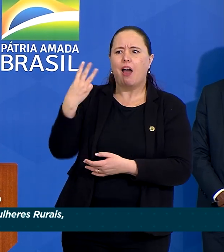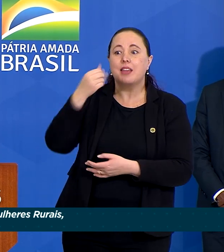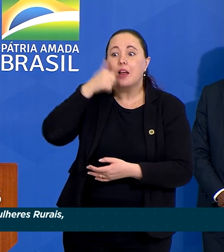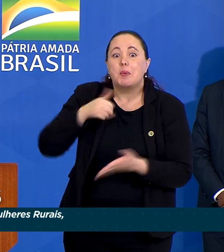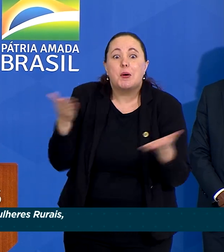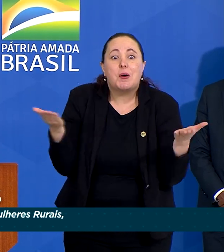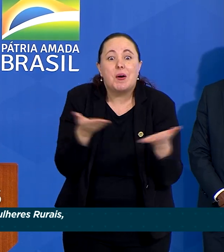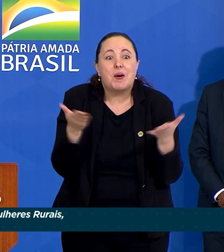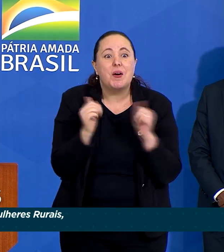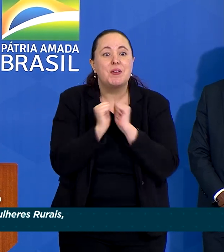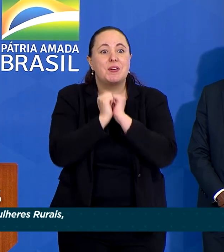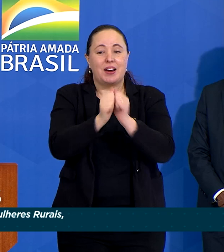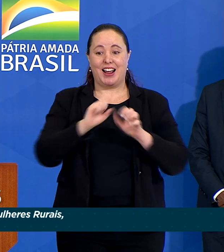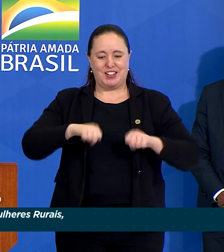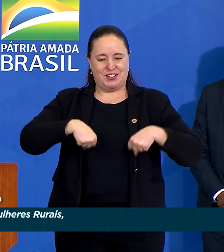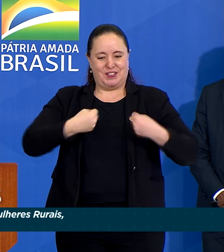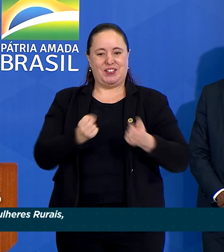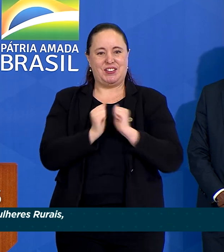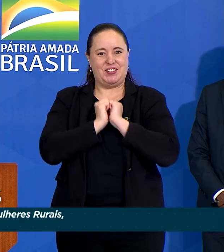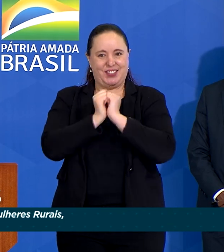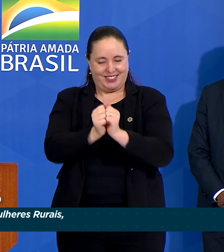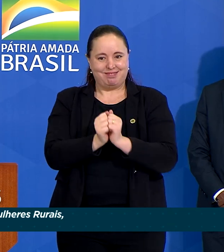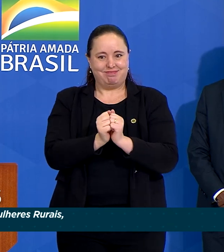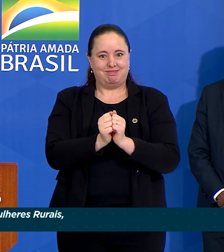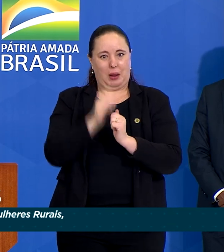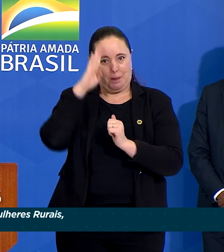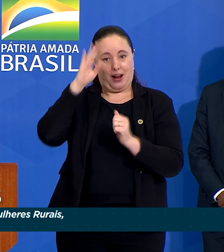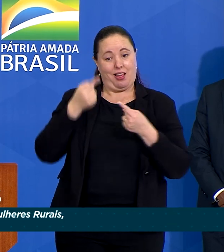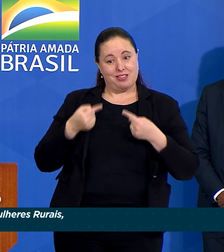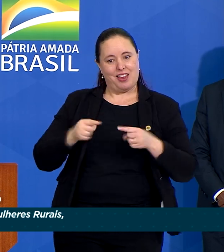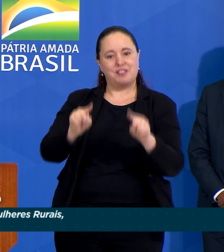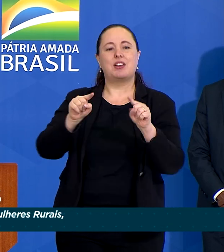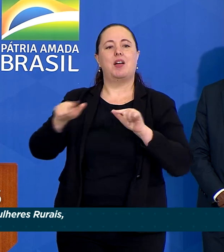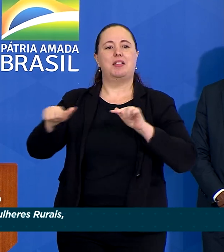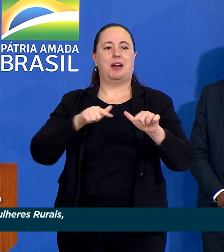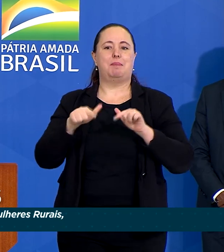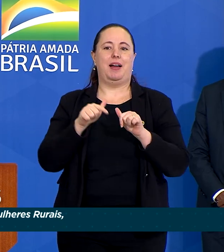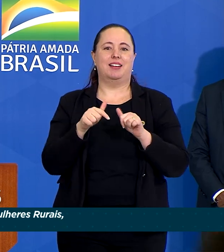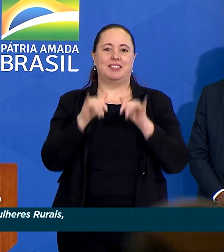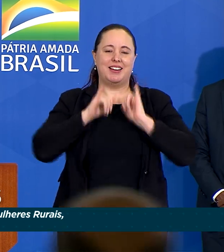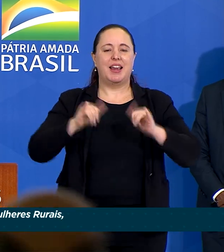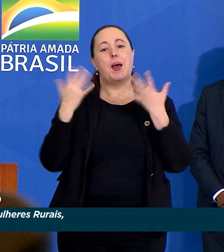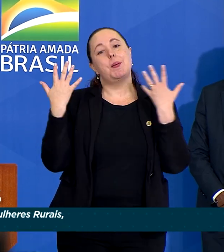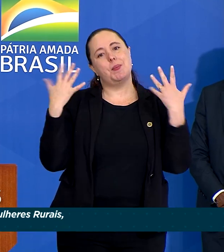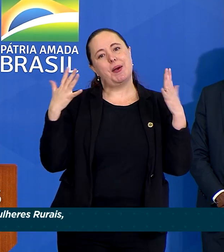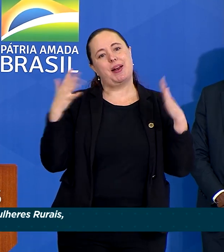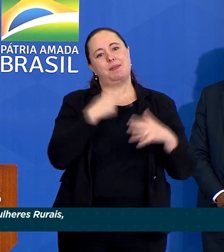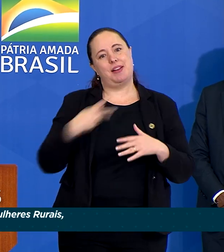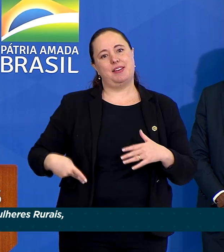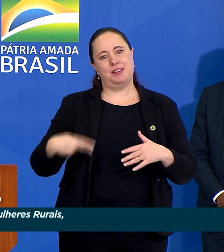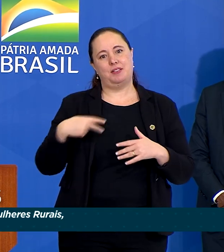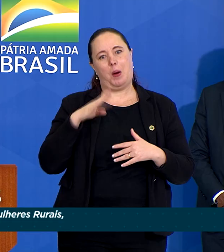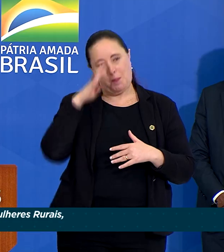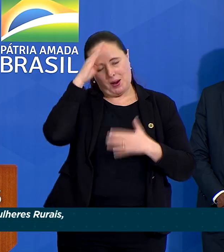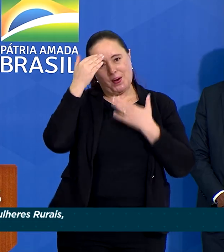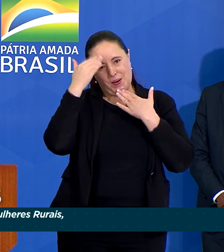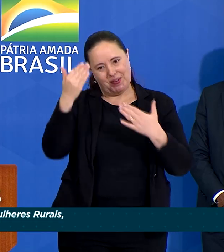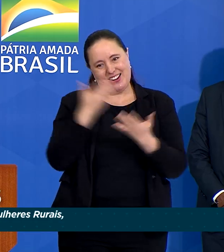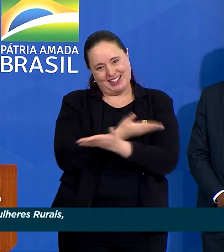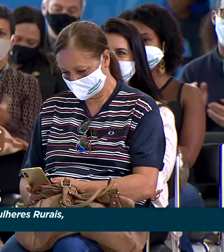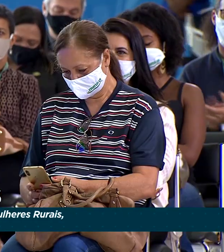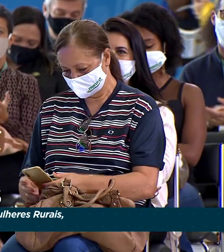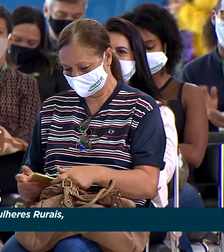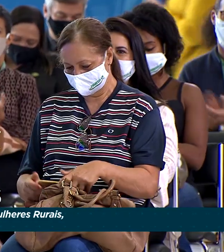agora nesse esforço, desse grande trabalho, dessa campanha. Parabéns, muito obrigado a todos.